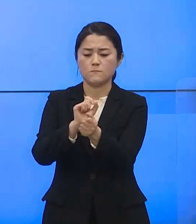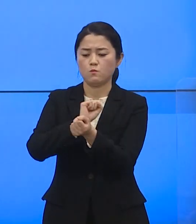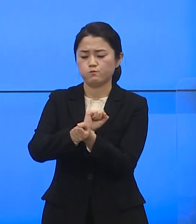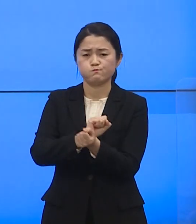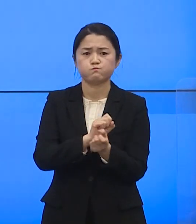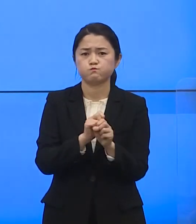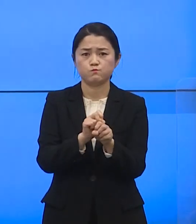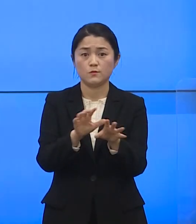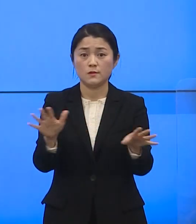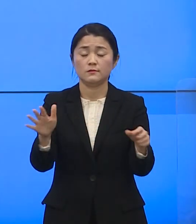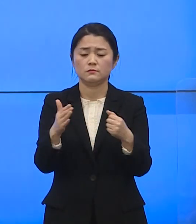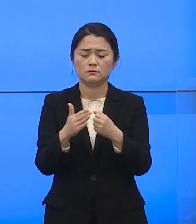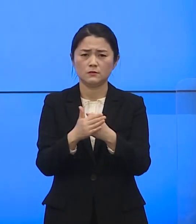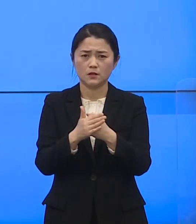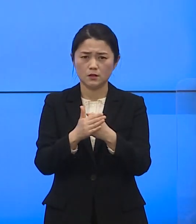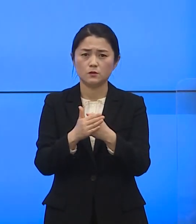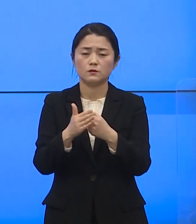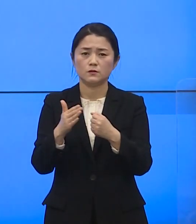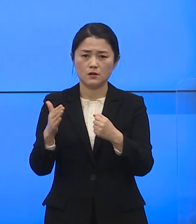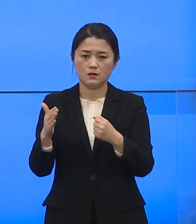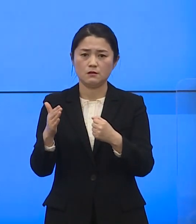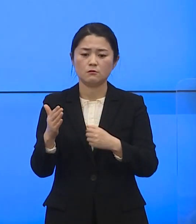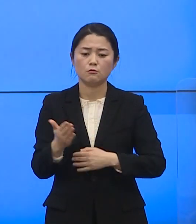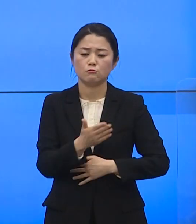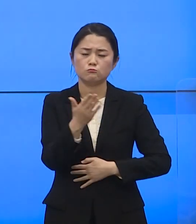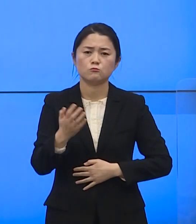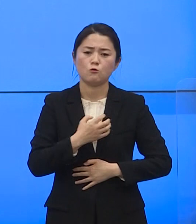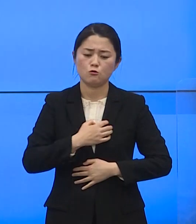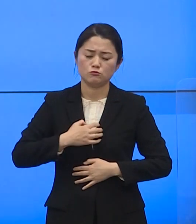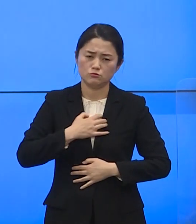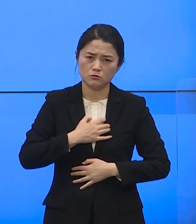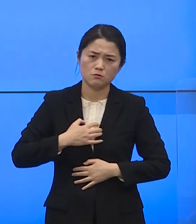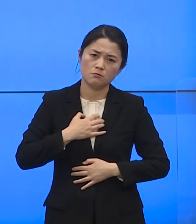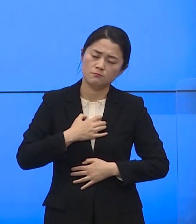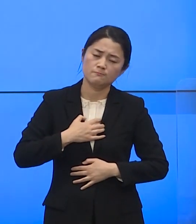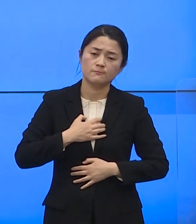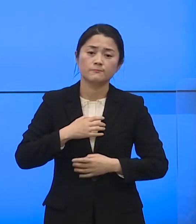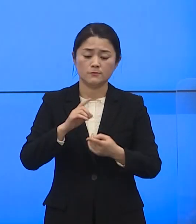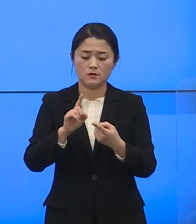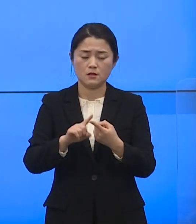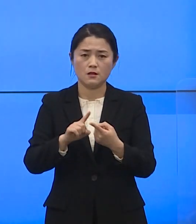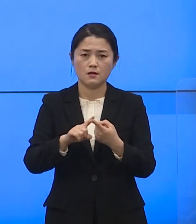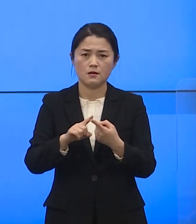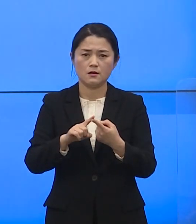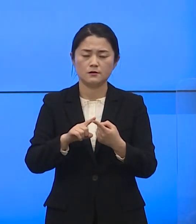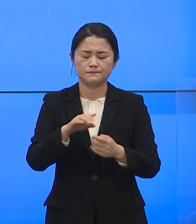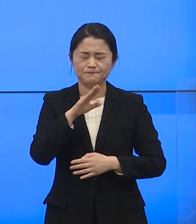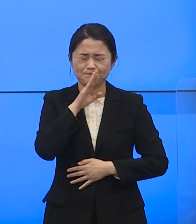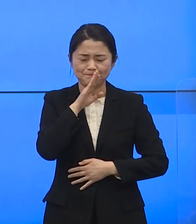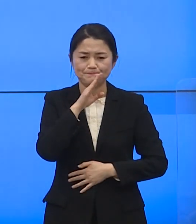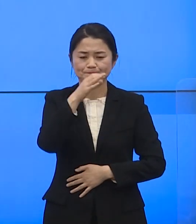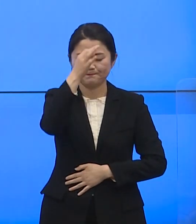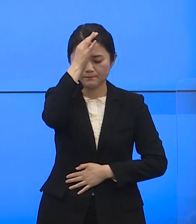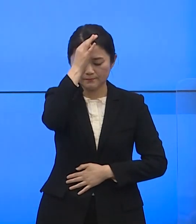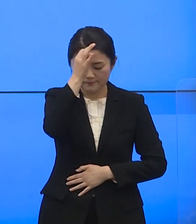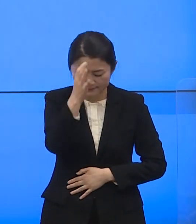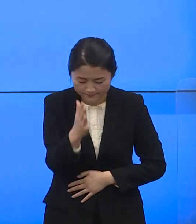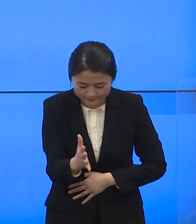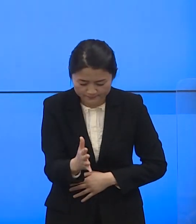국민 여러분께 심려를 끼쳐드린 데 대해 대단히 죄송스럽게